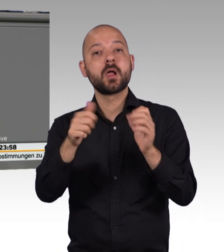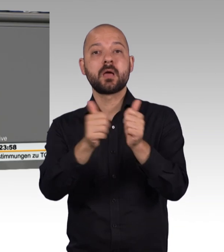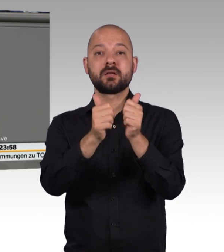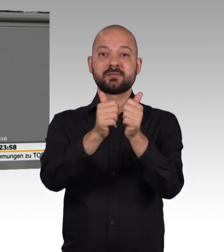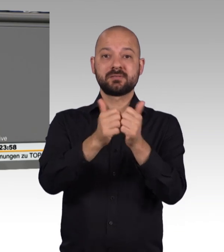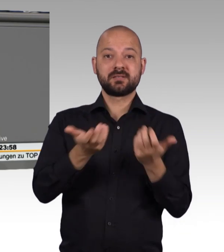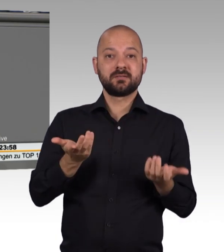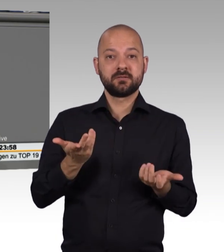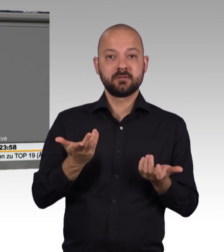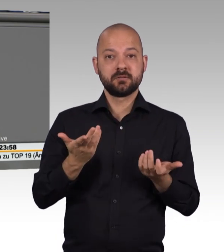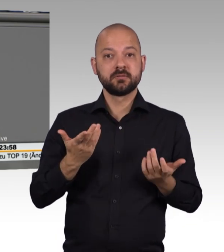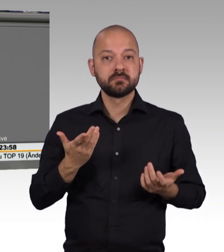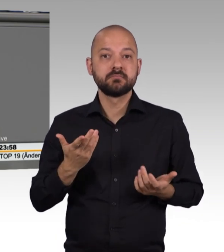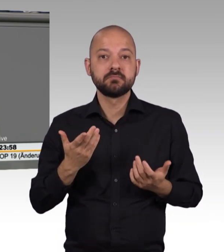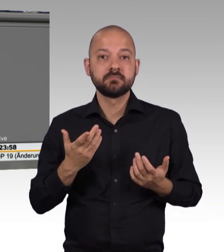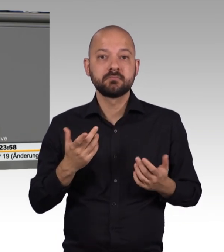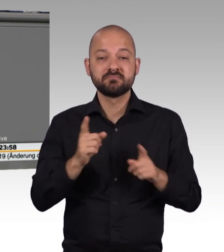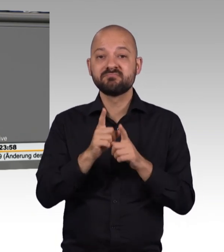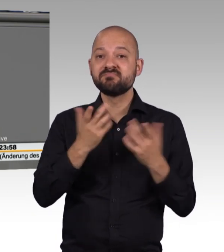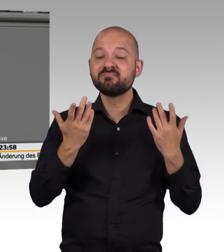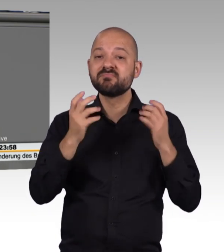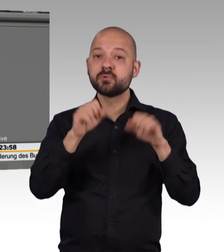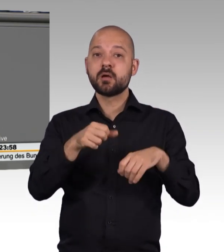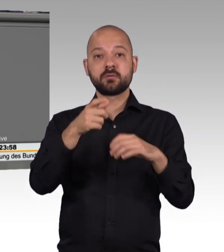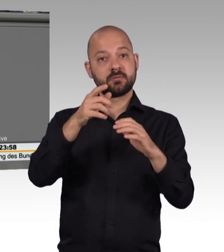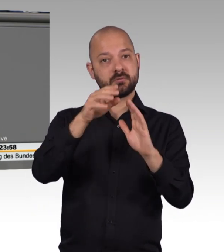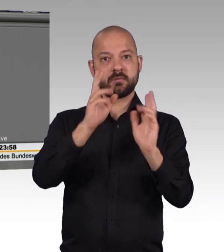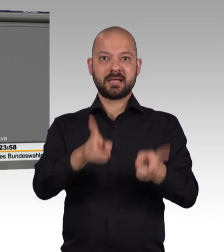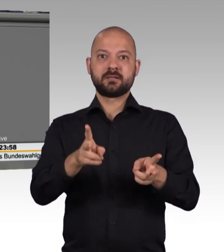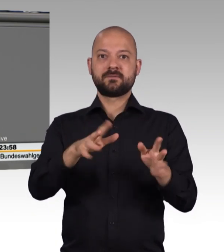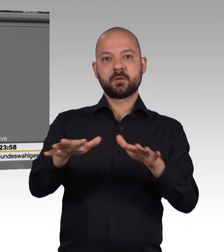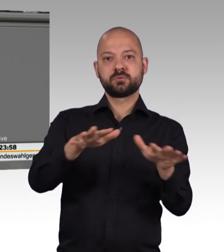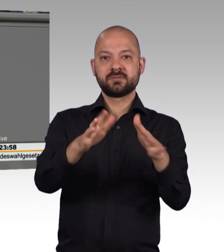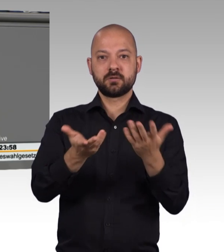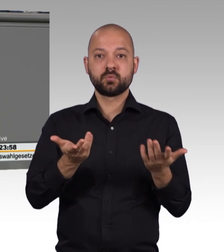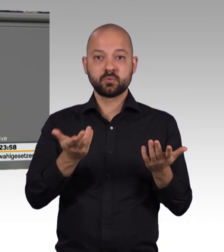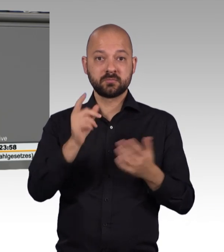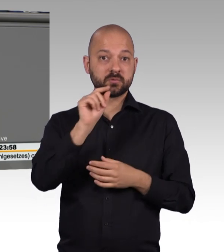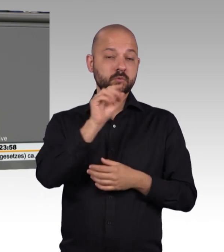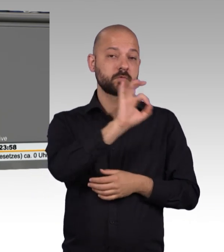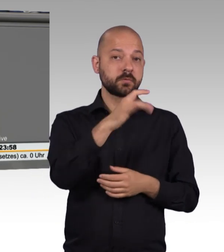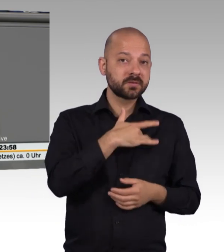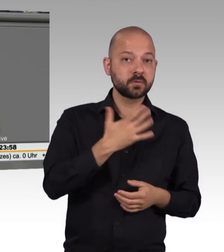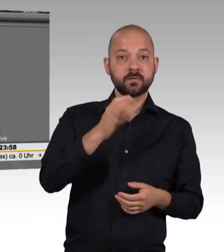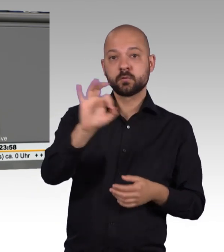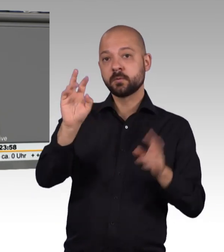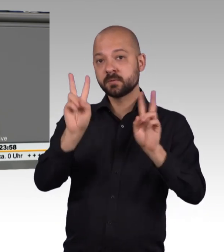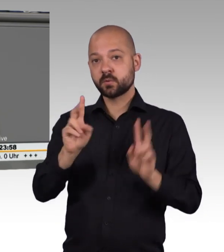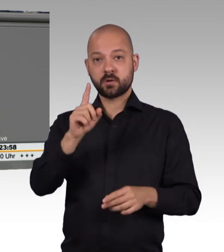zu einer Rechtsverunsicherung führen, sowohl für die Betroffenen als auch für die Betreuerinnen und Betreuer, und dass Sie damit dem Ziel